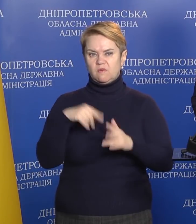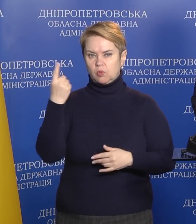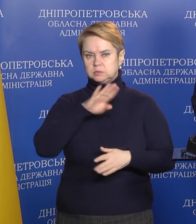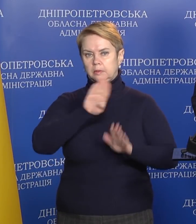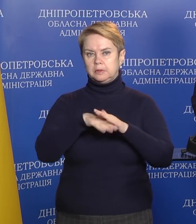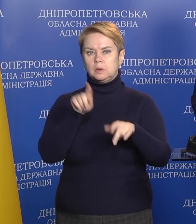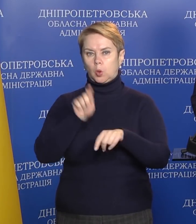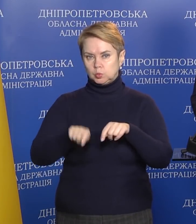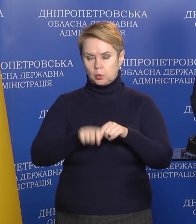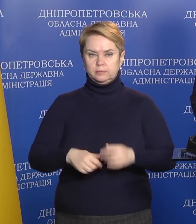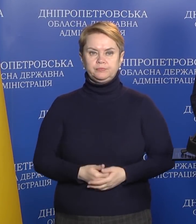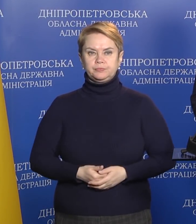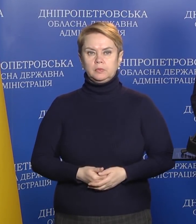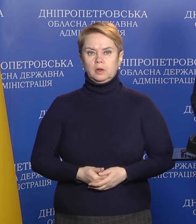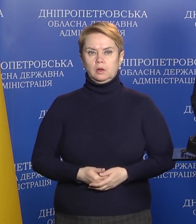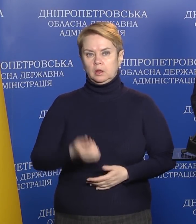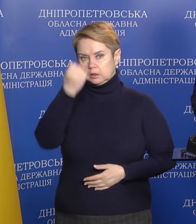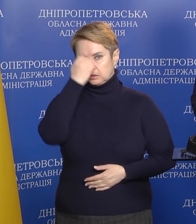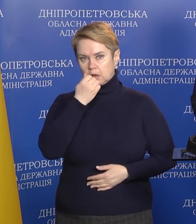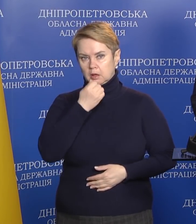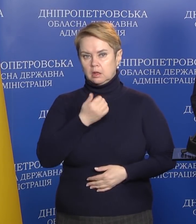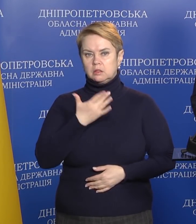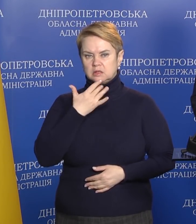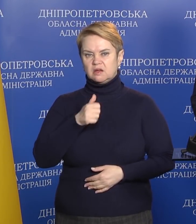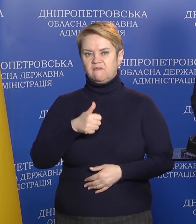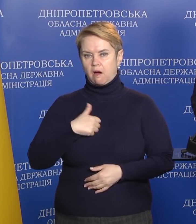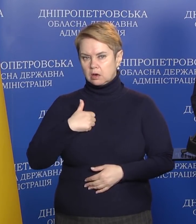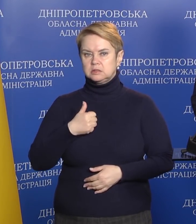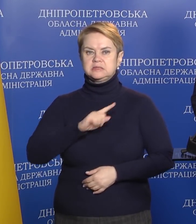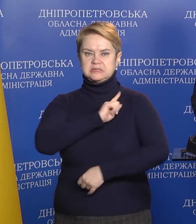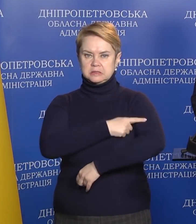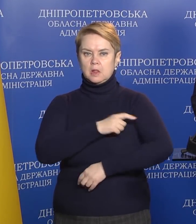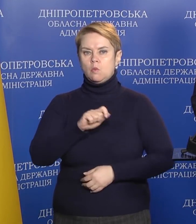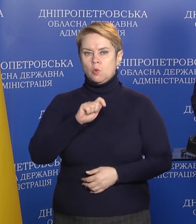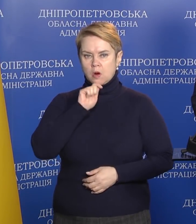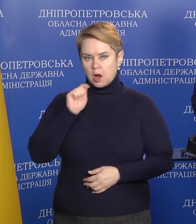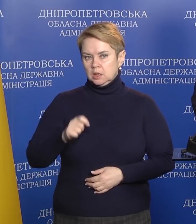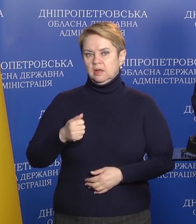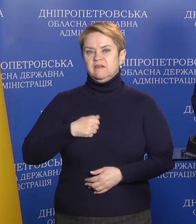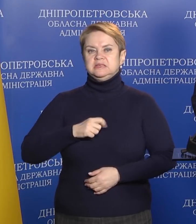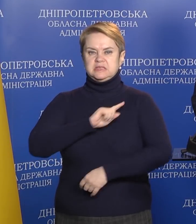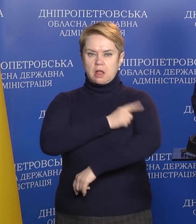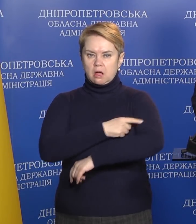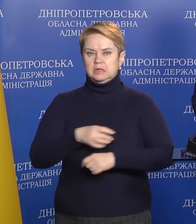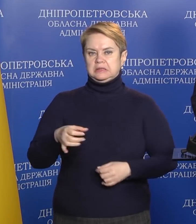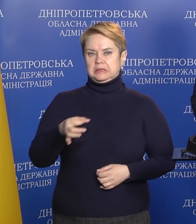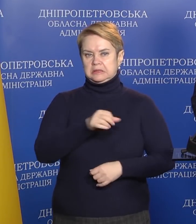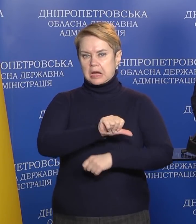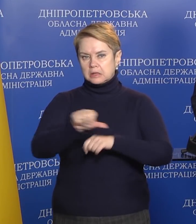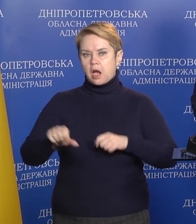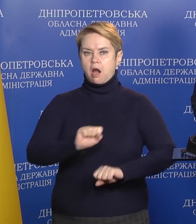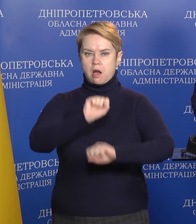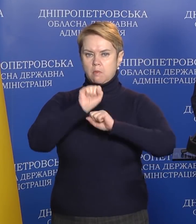області під контролем. Дякуємо Нацгвардії, дякуємо Збройним силам України, силовикам, територіальній